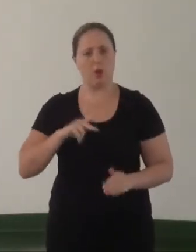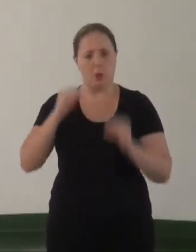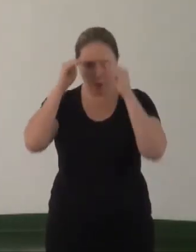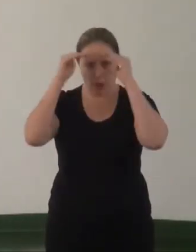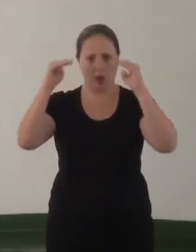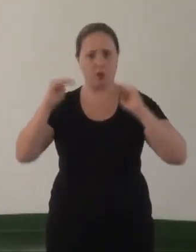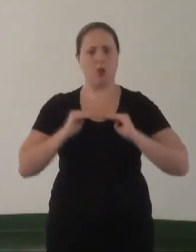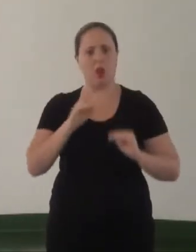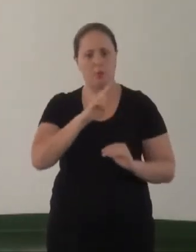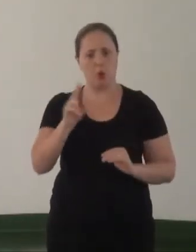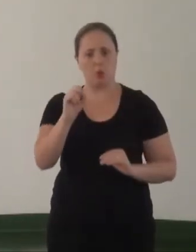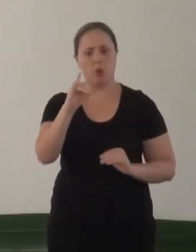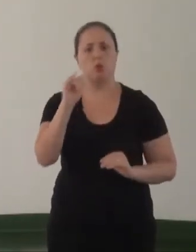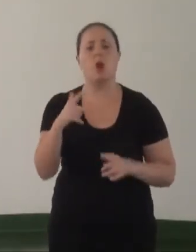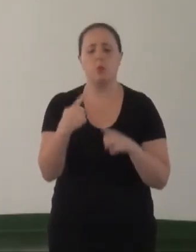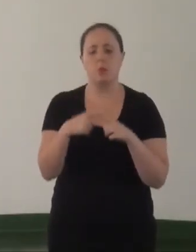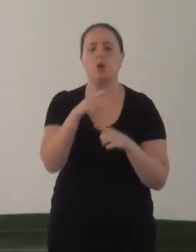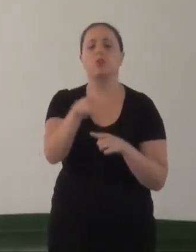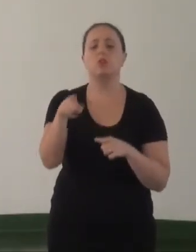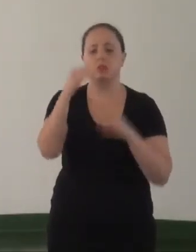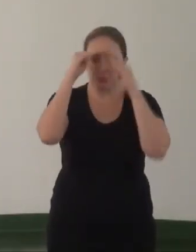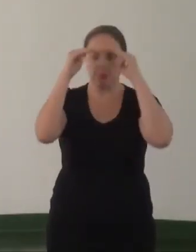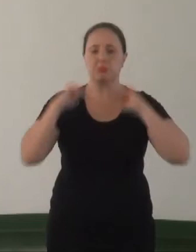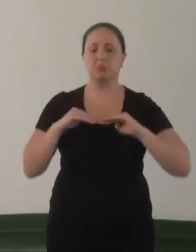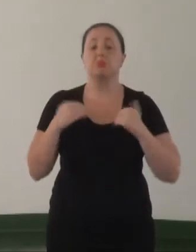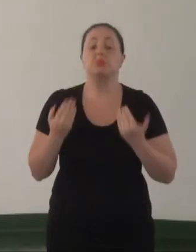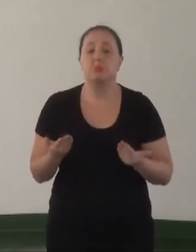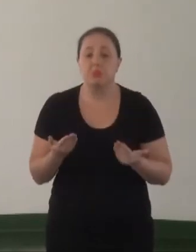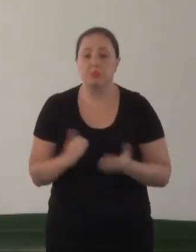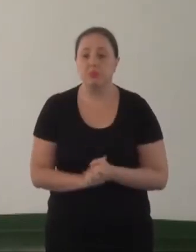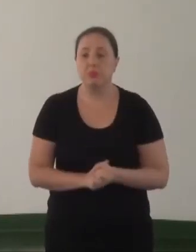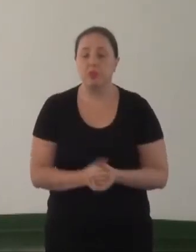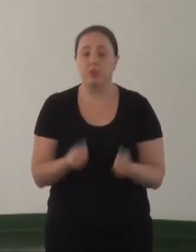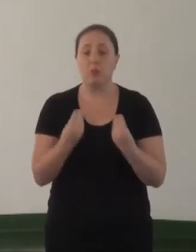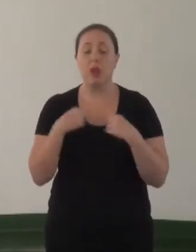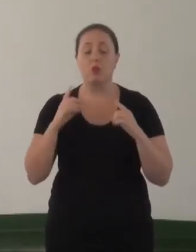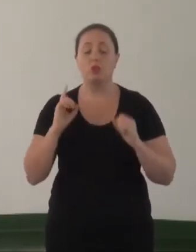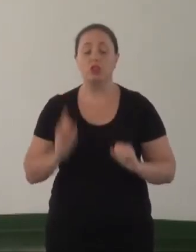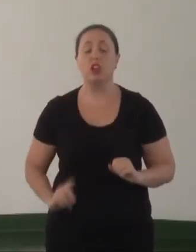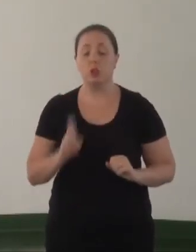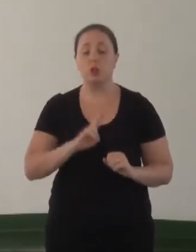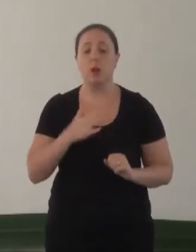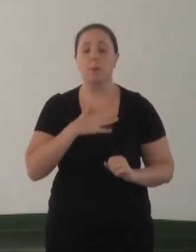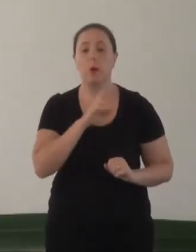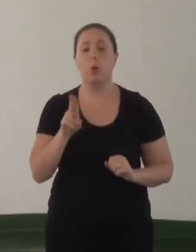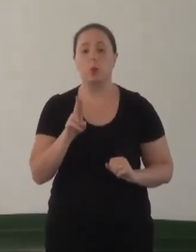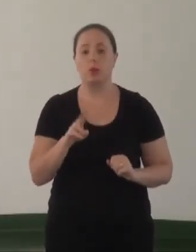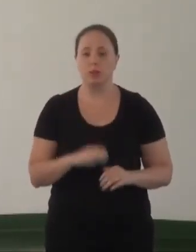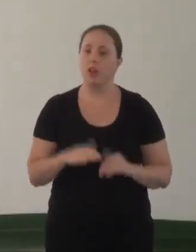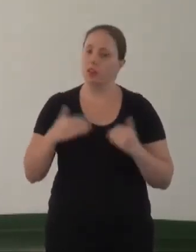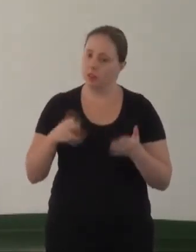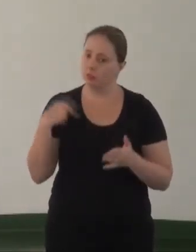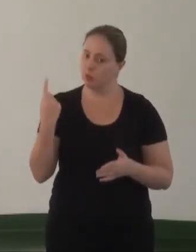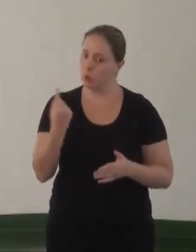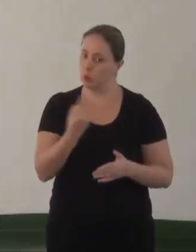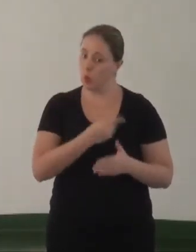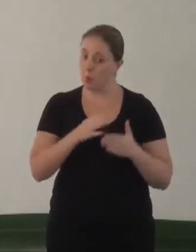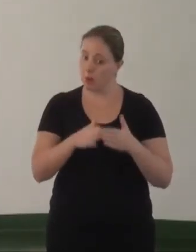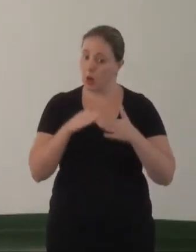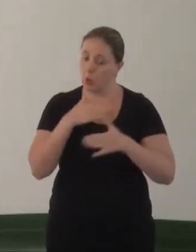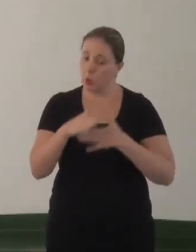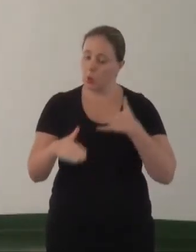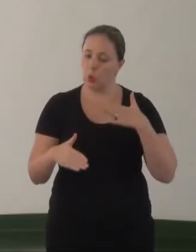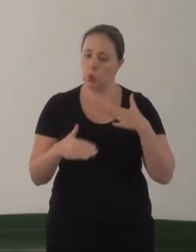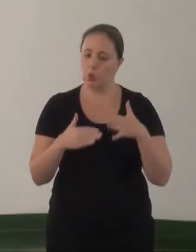respeita pelo meu nome social, por que o senhor não vai me respeitar? Não vai me dar o direito de usá-lo. Então a gente solicita que em toda a